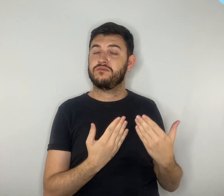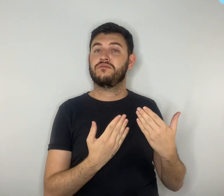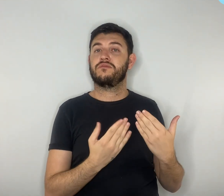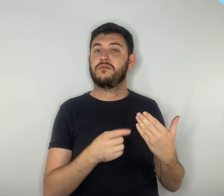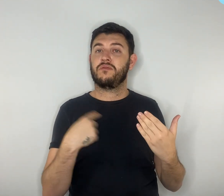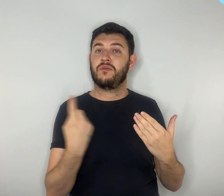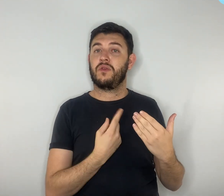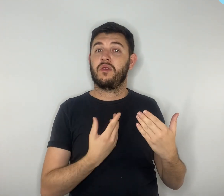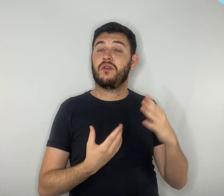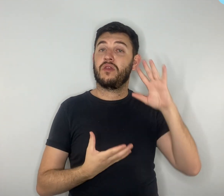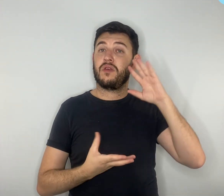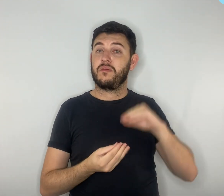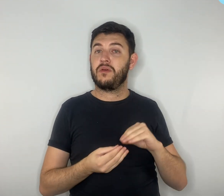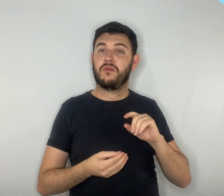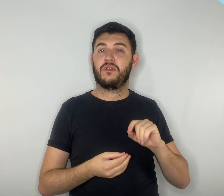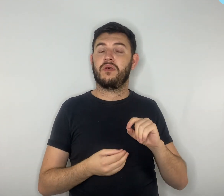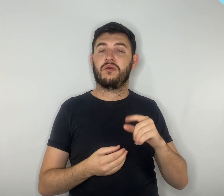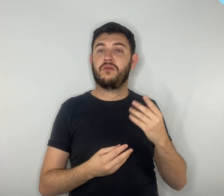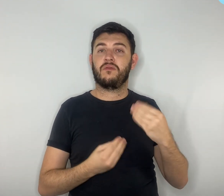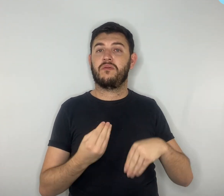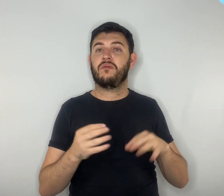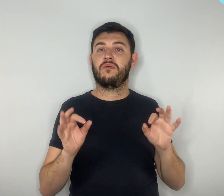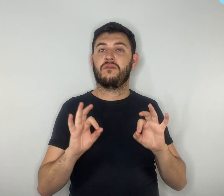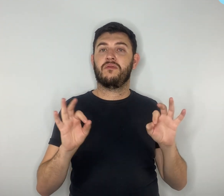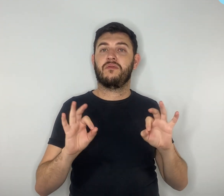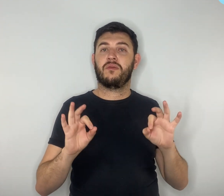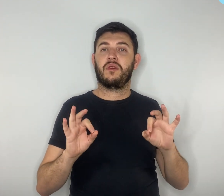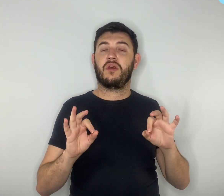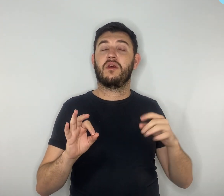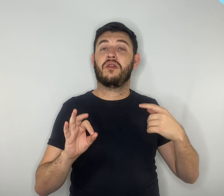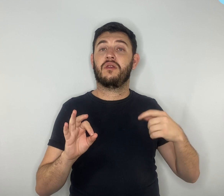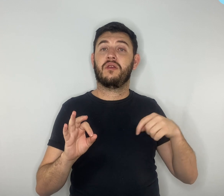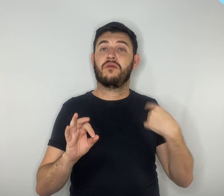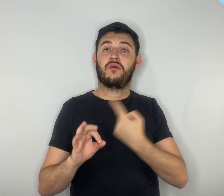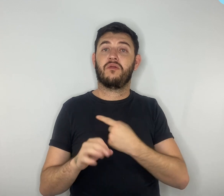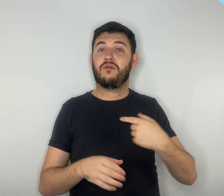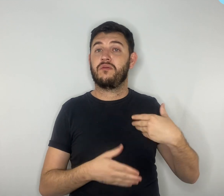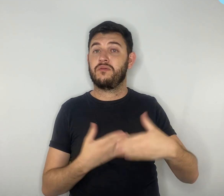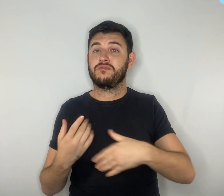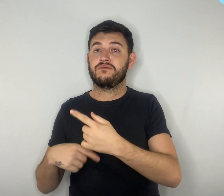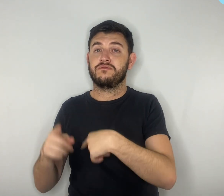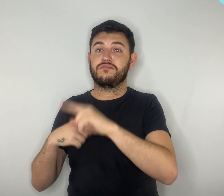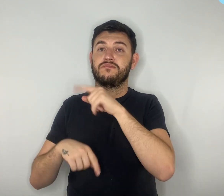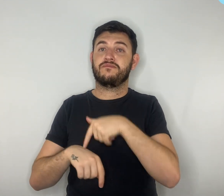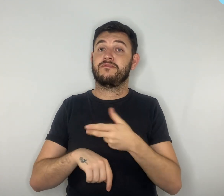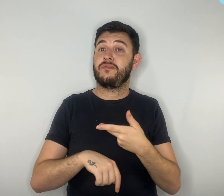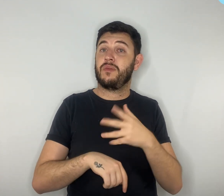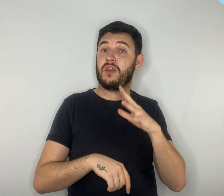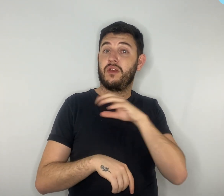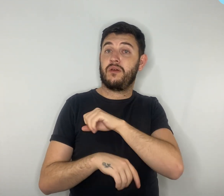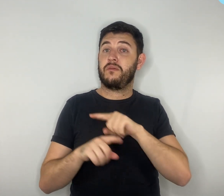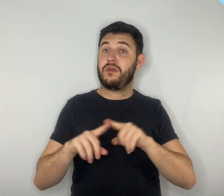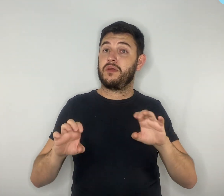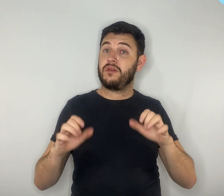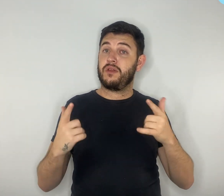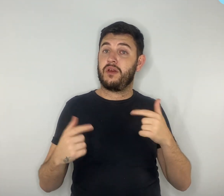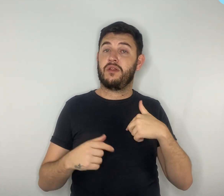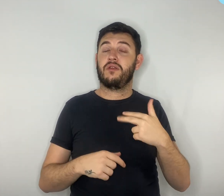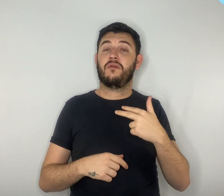vista a necessidade de avançarmos com celeridade, mas sem deixar de aprimorar o que